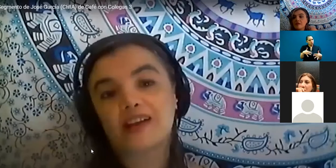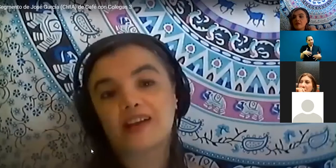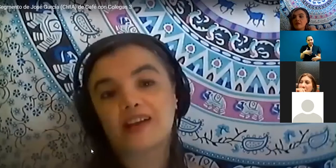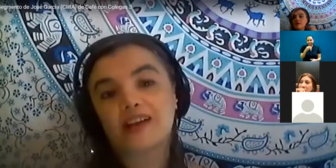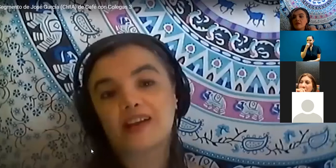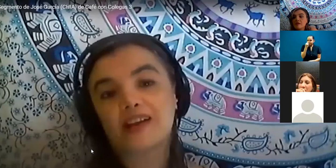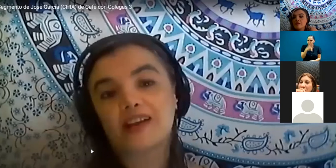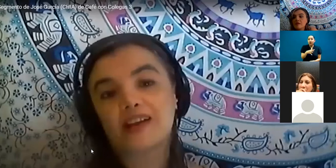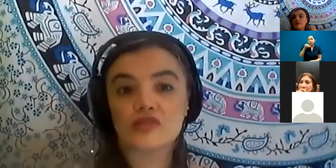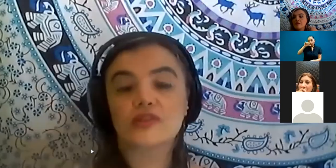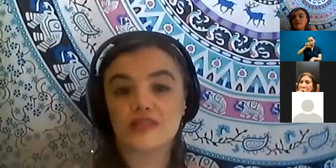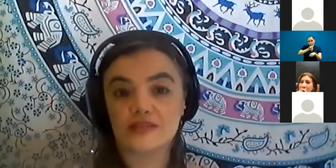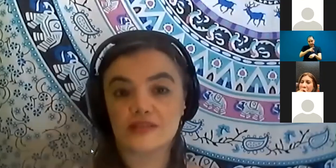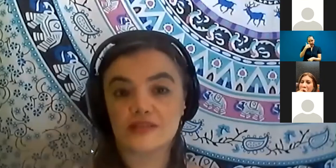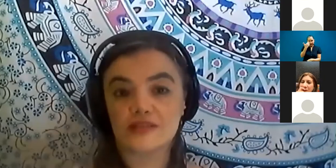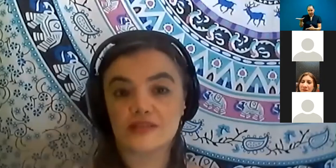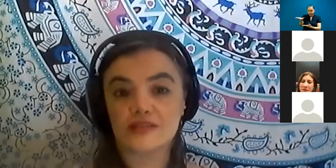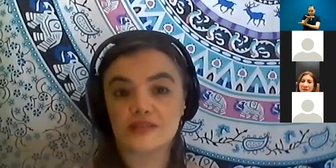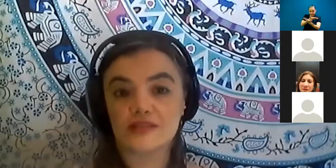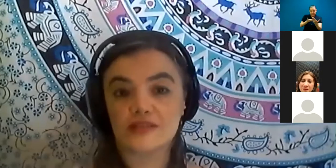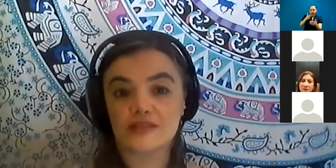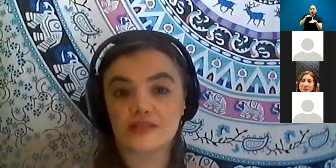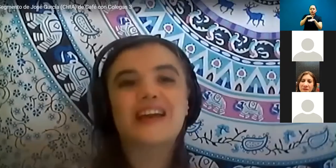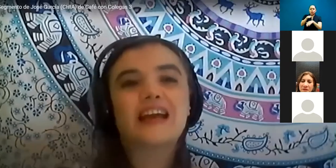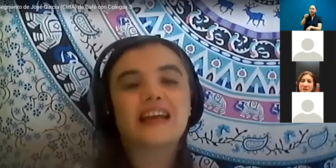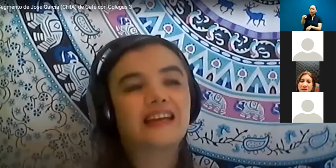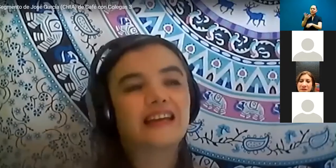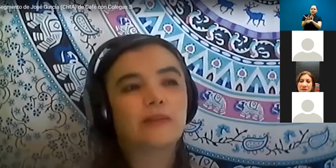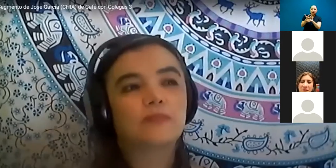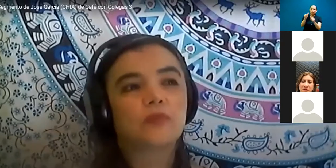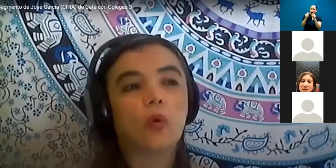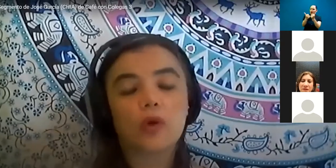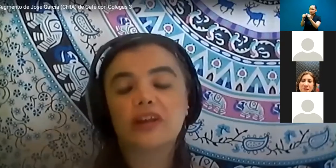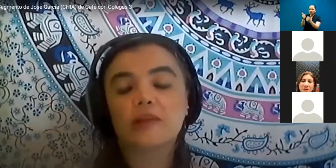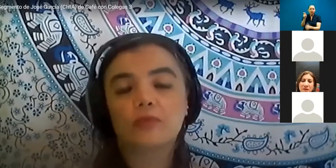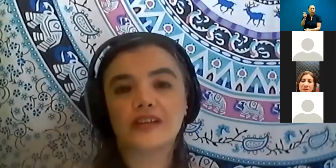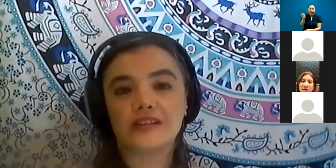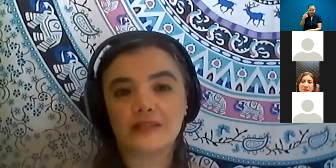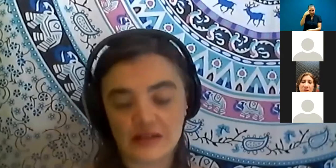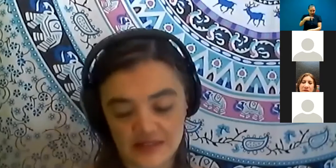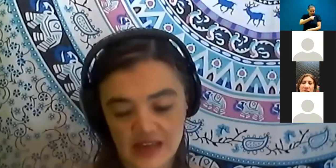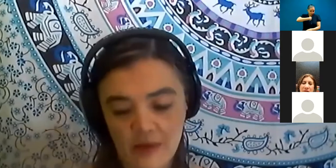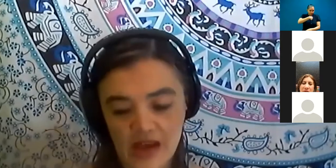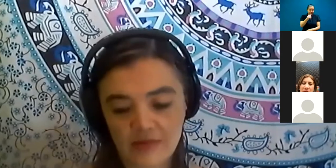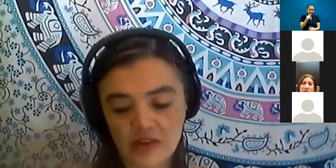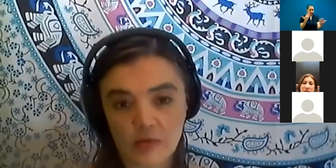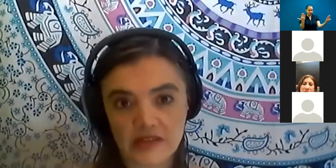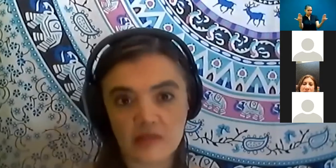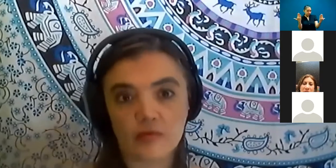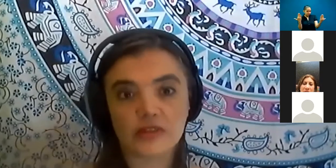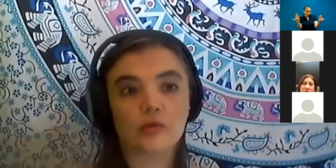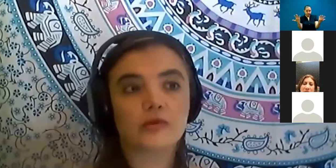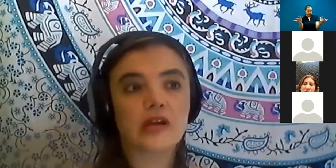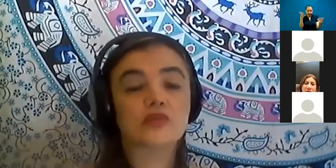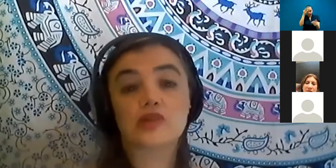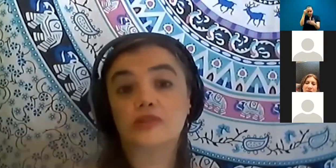poco cómo funcionan las asociaciones en Estados Unidos, para que comparemos. comparemos. Hoy, por ejemplo, ya habrá hablado para